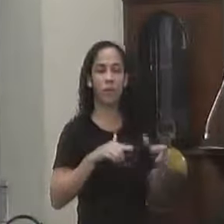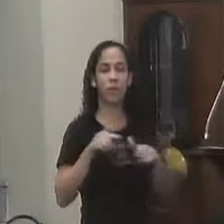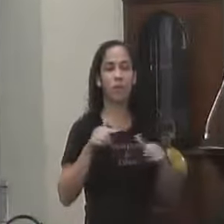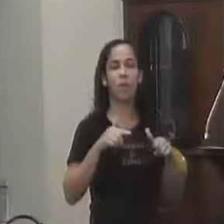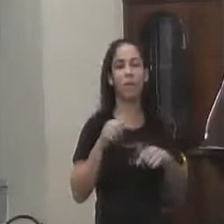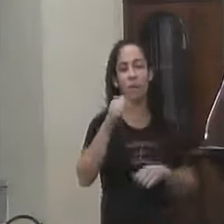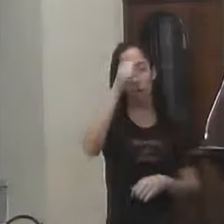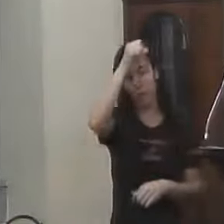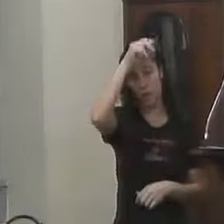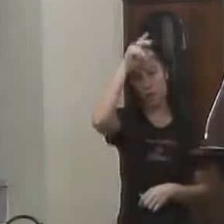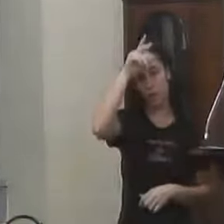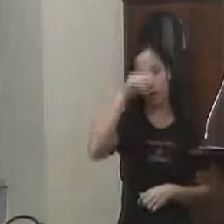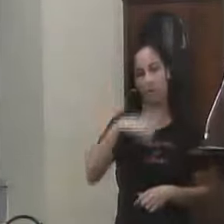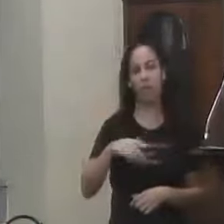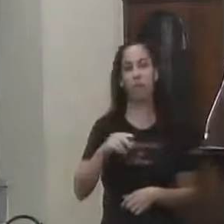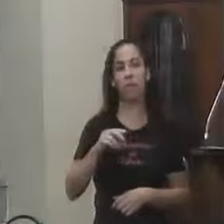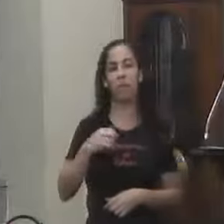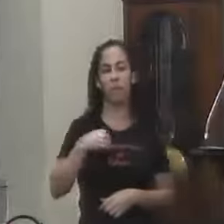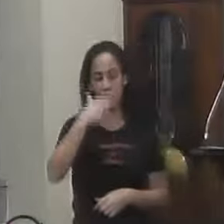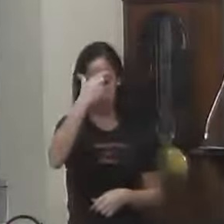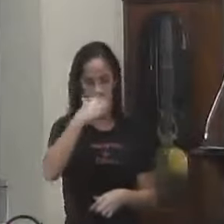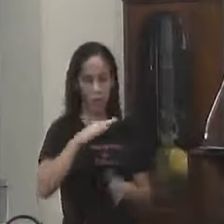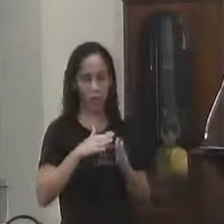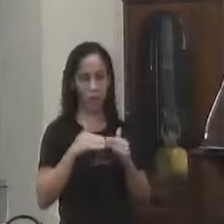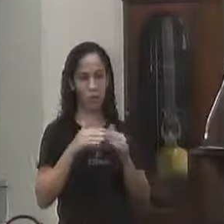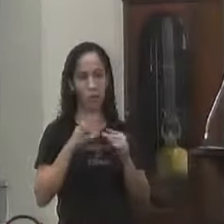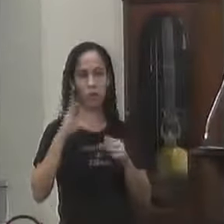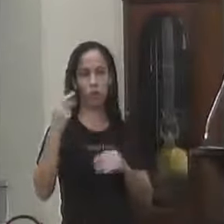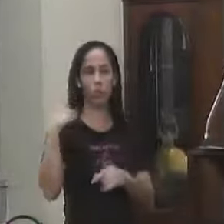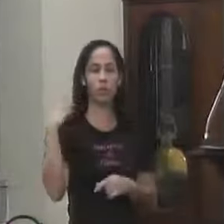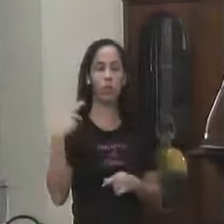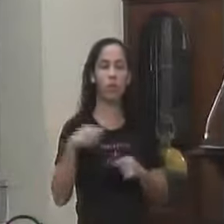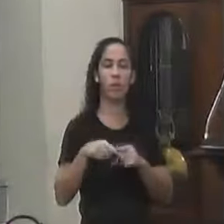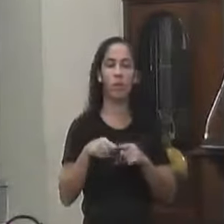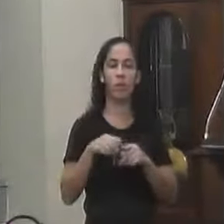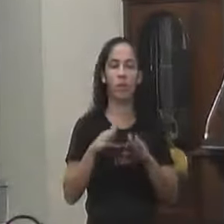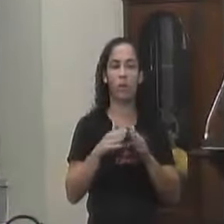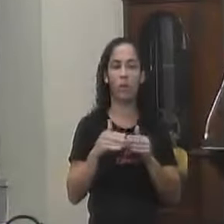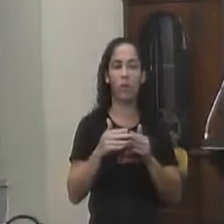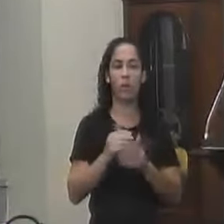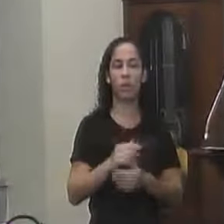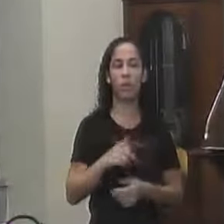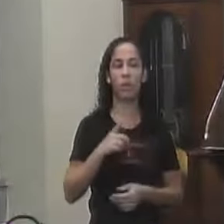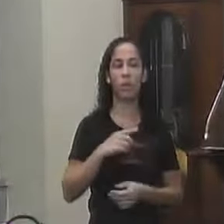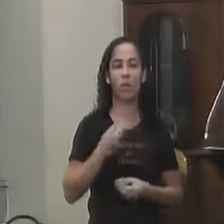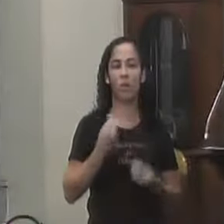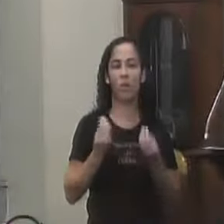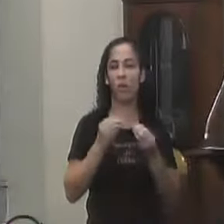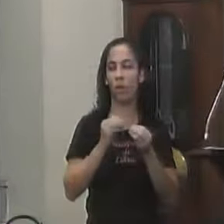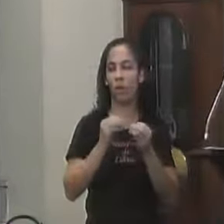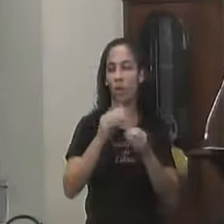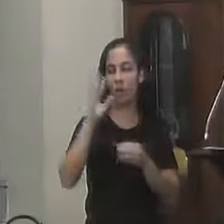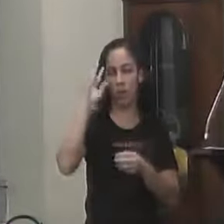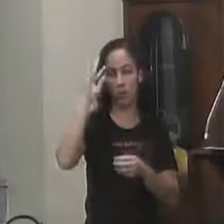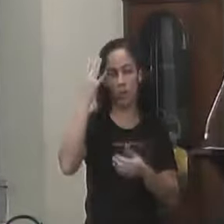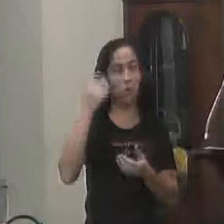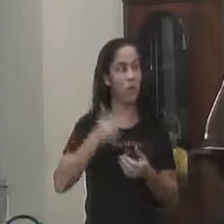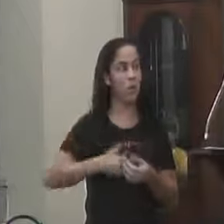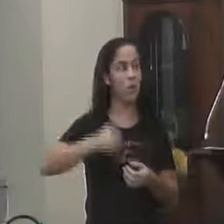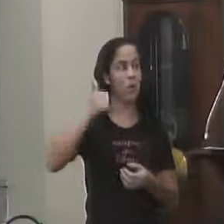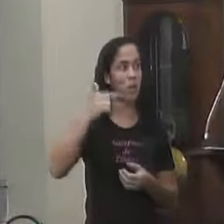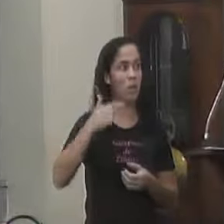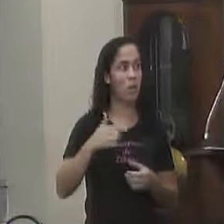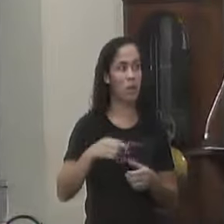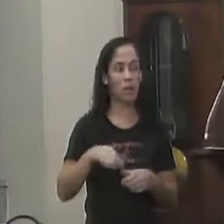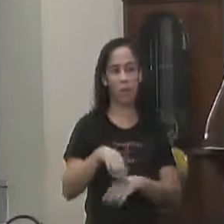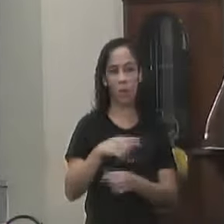Que o nosso prefeito Não só eu pedindo Como todos os vereadores pedindo E ele Tem como ser resolvido E melhorar a nossa